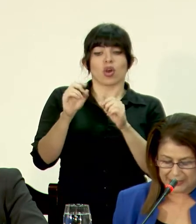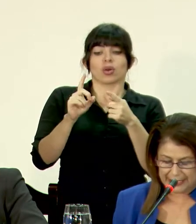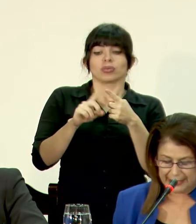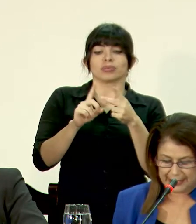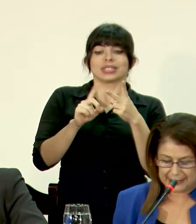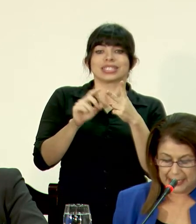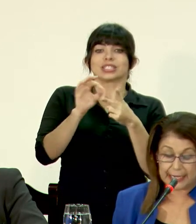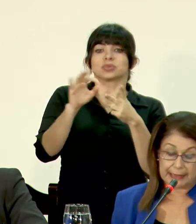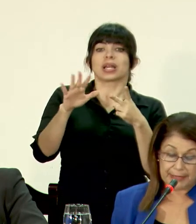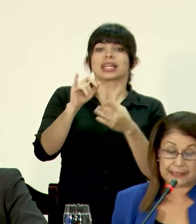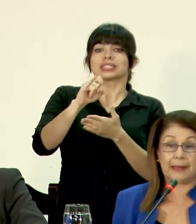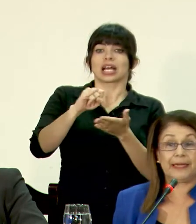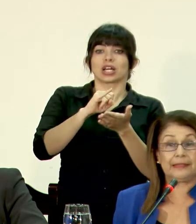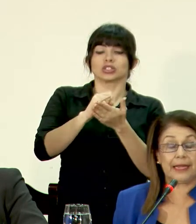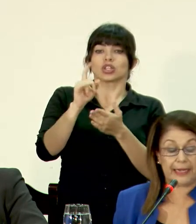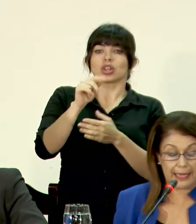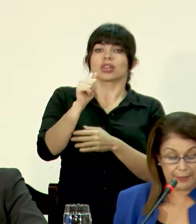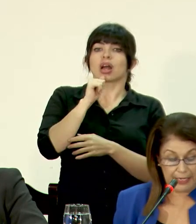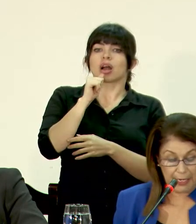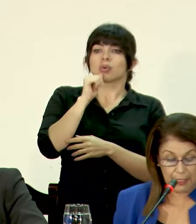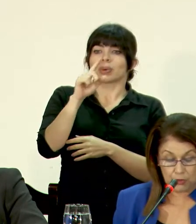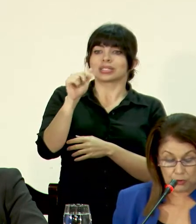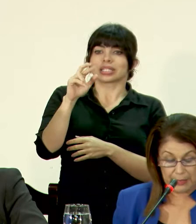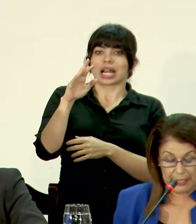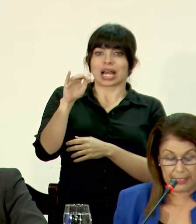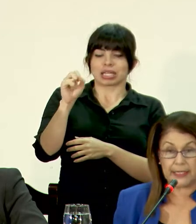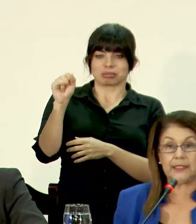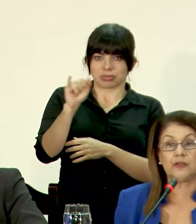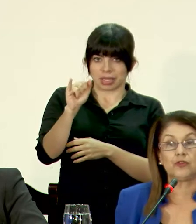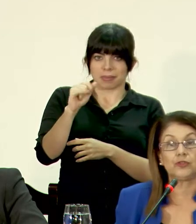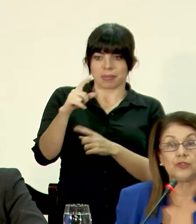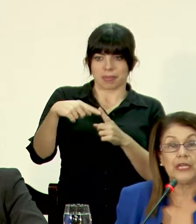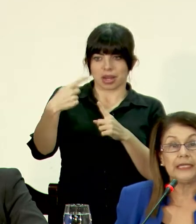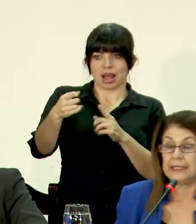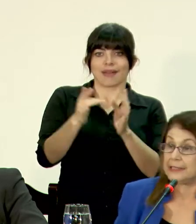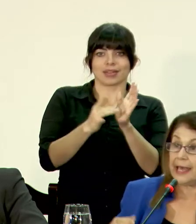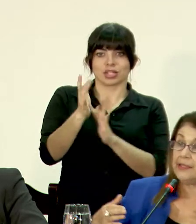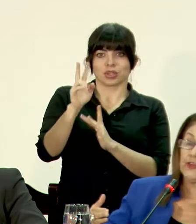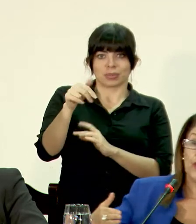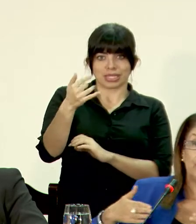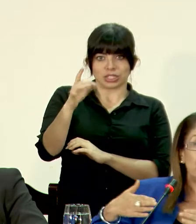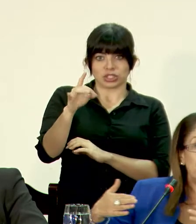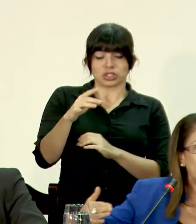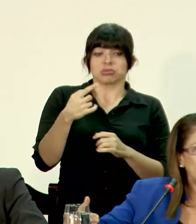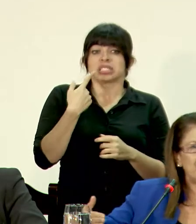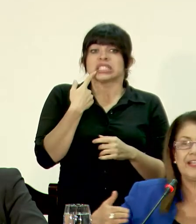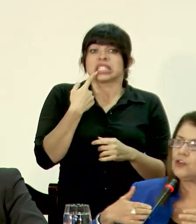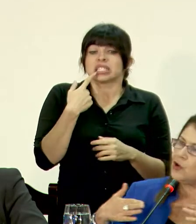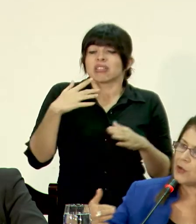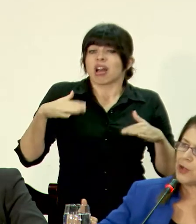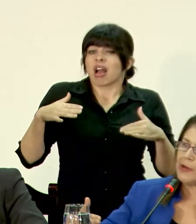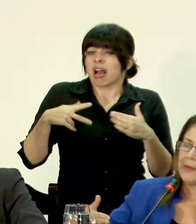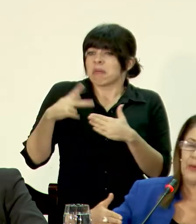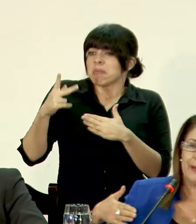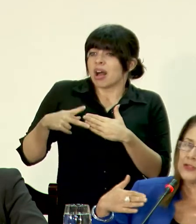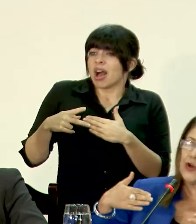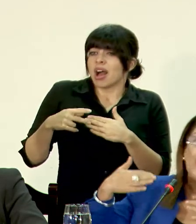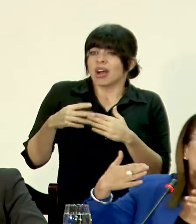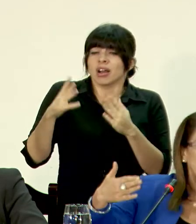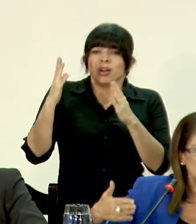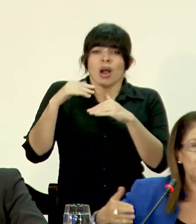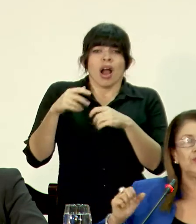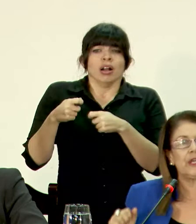José en Aguas Arcas, que también está para entregar en abril 2018. Se ha dicho que no hay una planificación, que no hay una